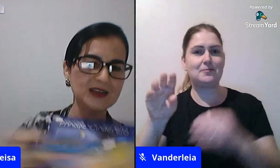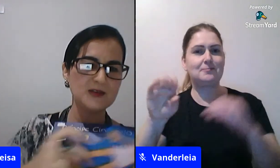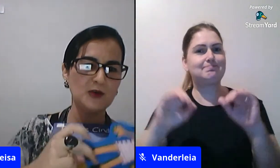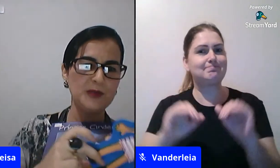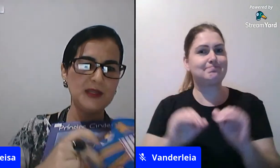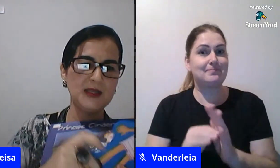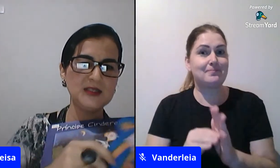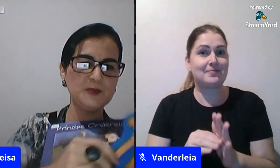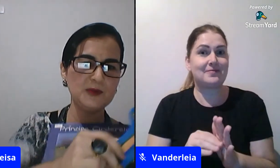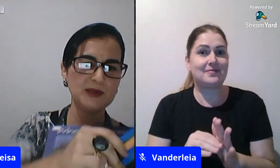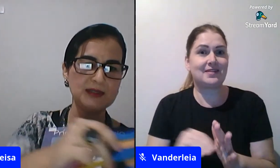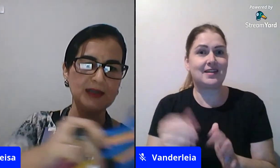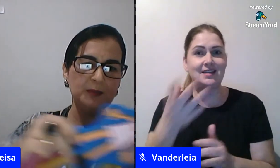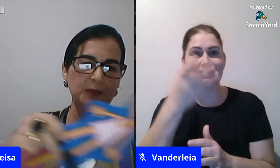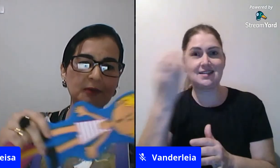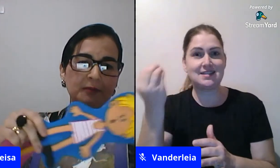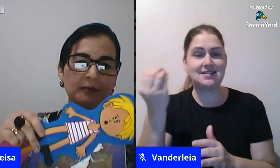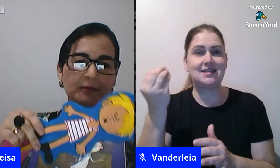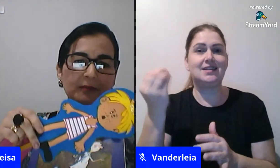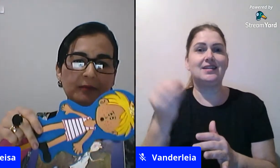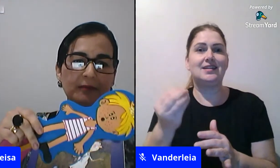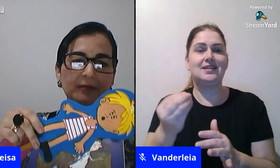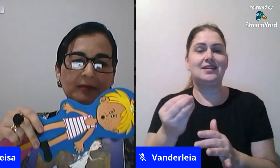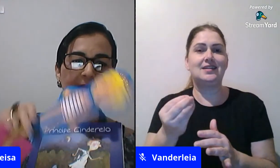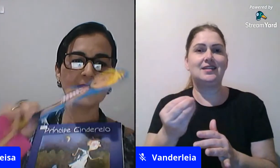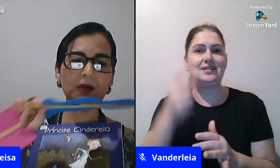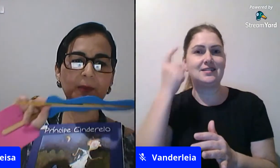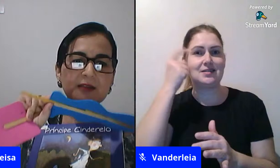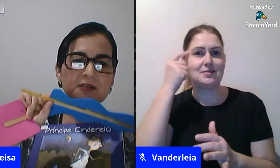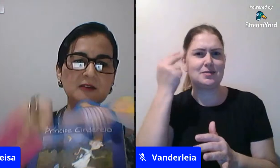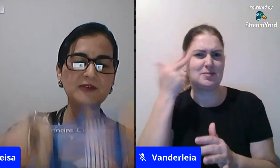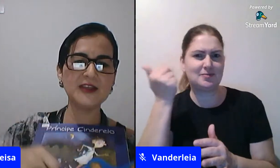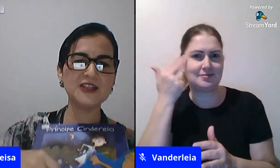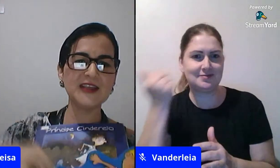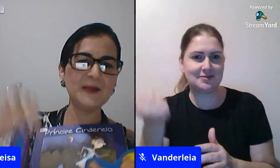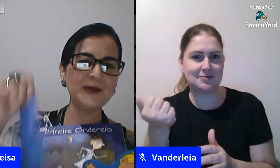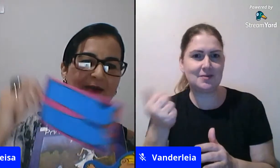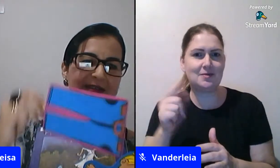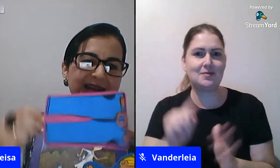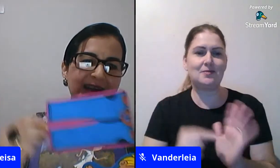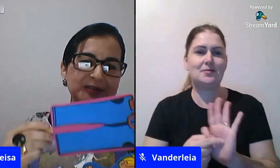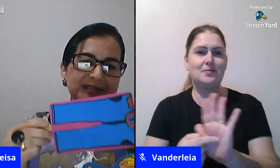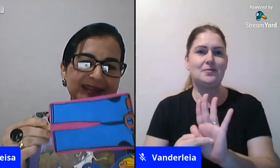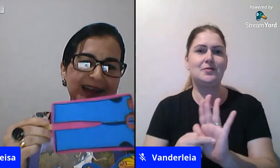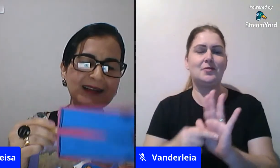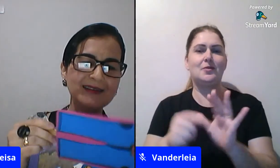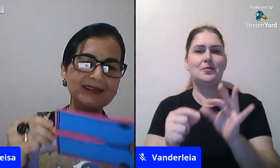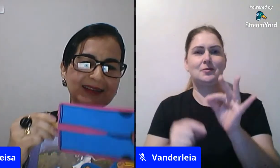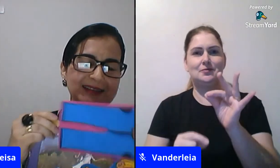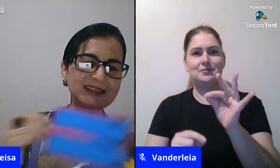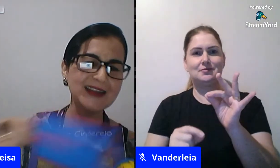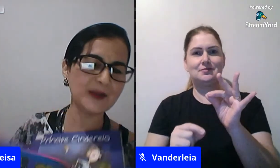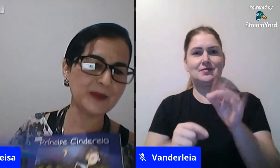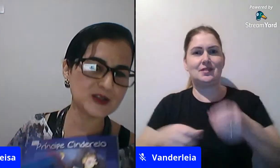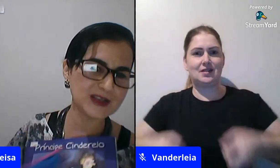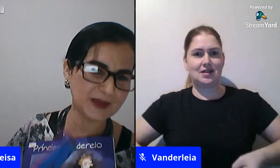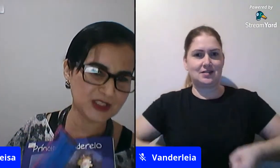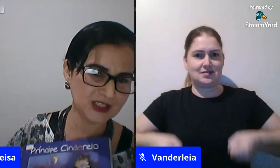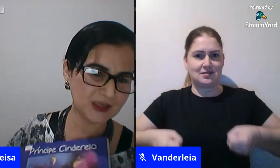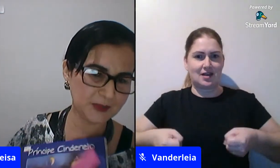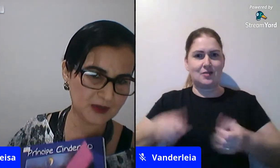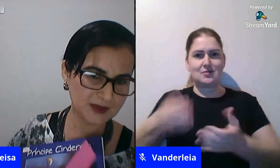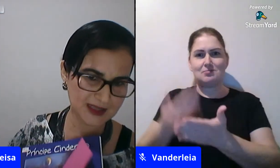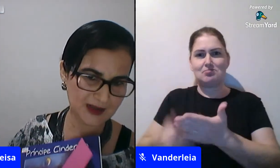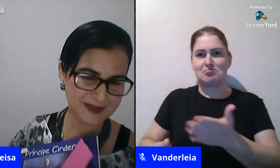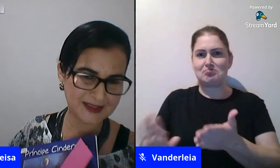olha só o Príncipe um exemplo ó palito de sorvete e ele perdeu as calças tá a Cinderela perde o